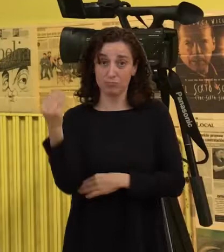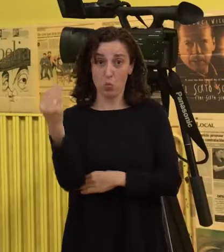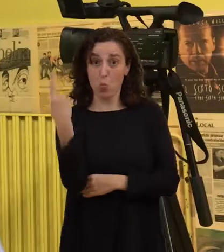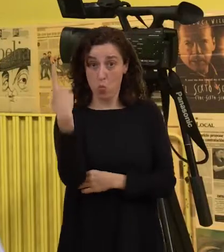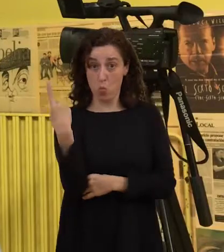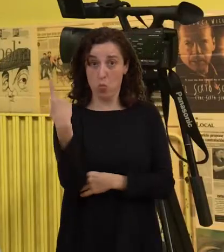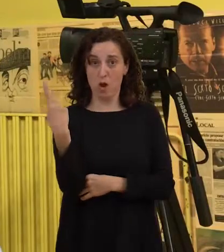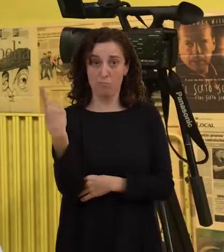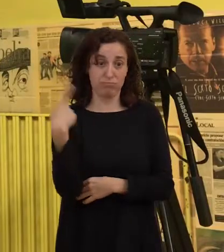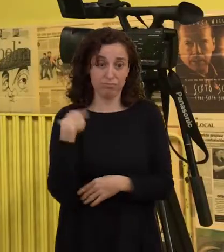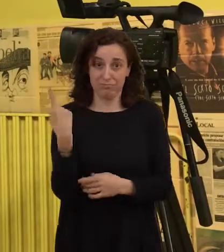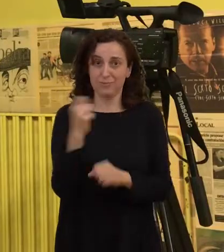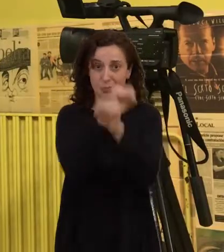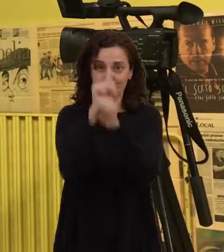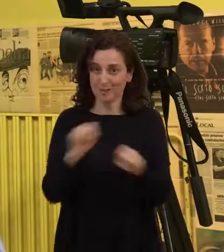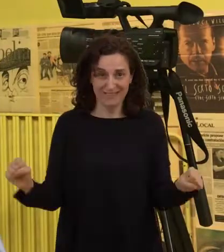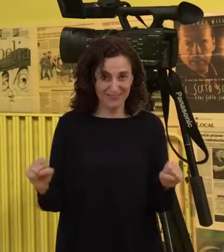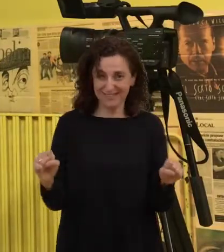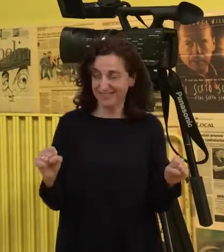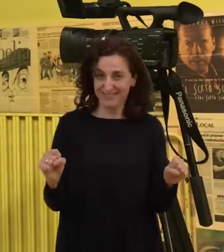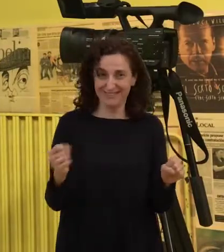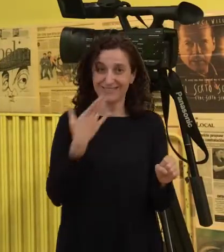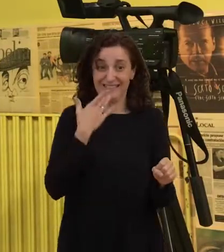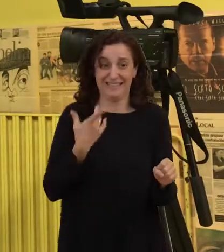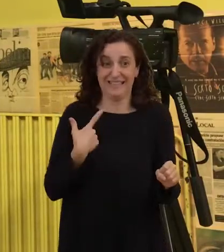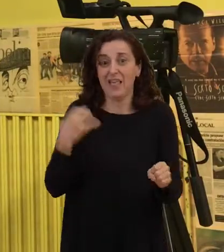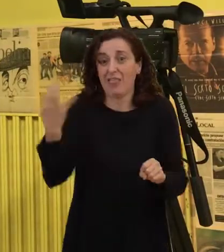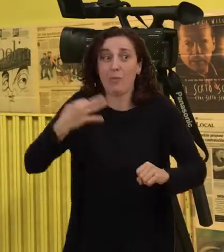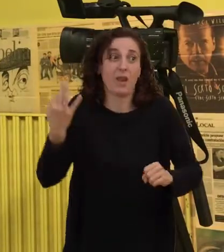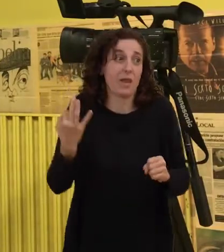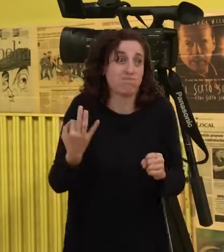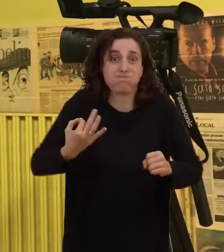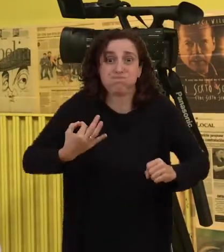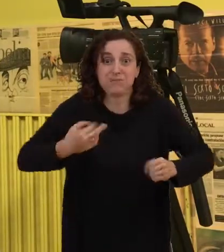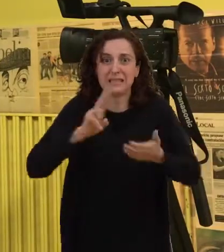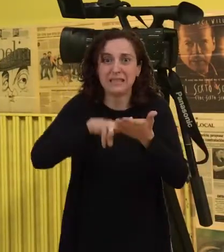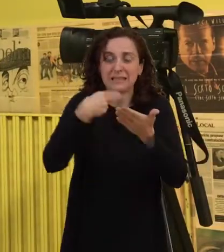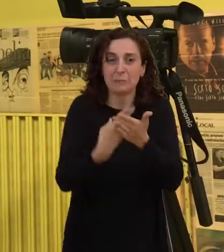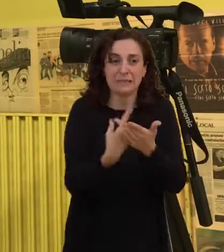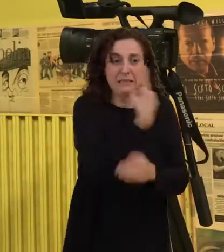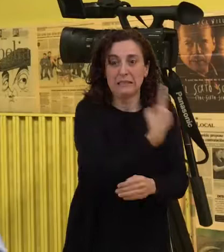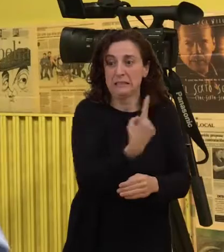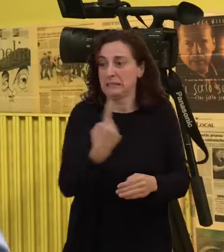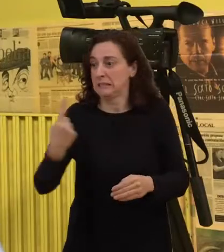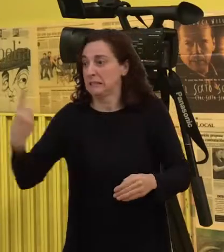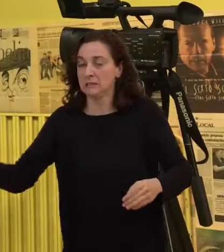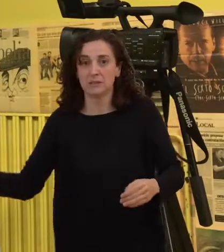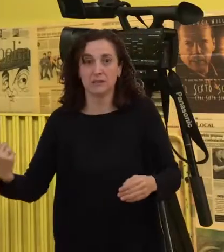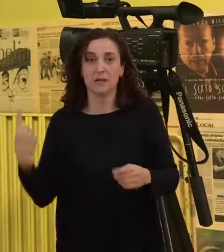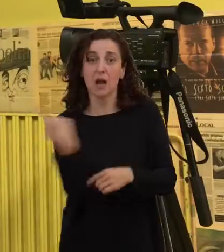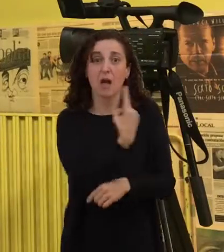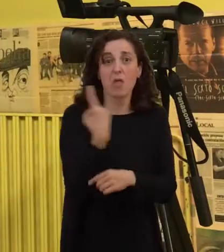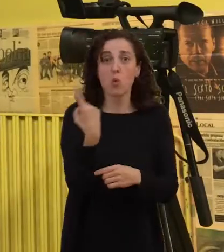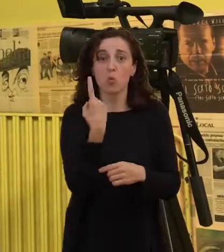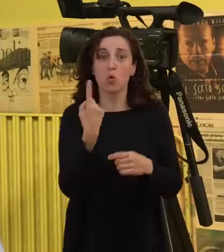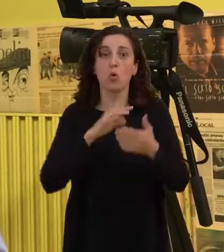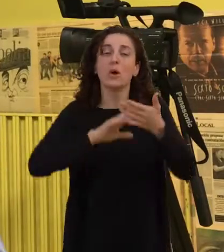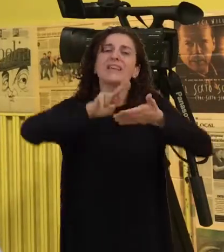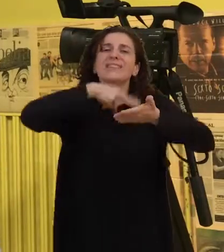habría que poner un montón de intérpretes en a televisión, cada unha interpretando de unha forma